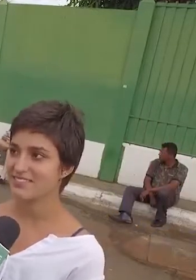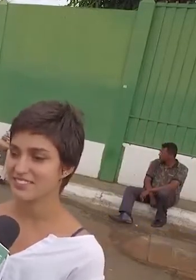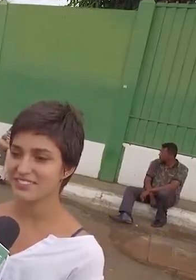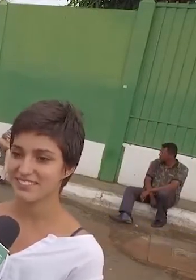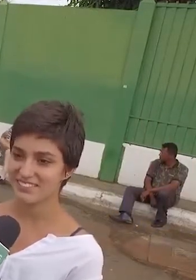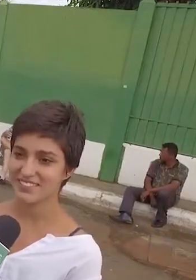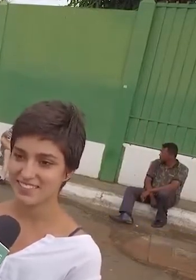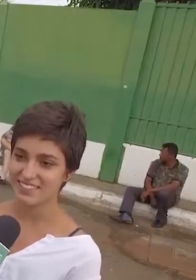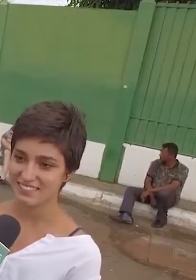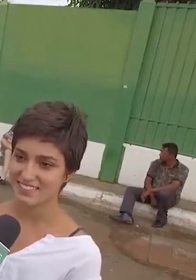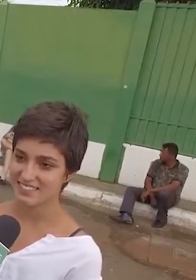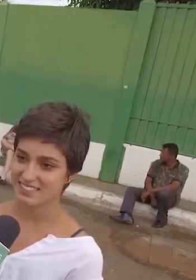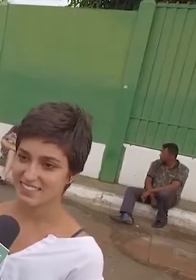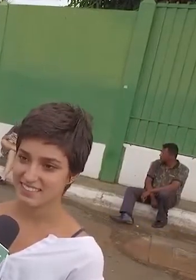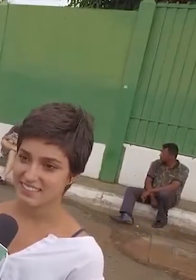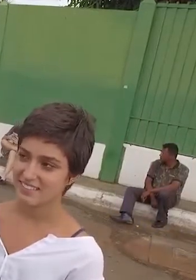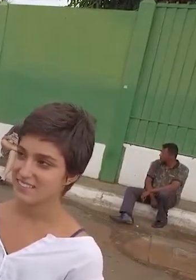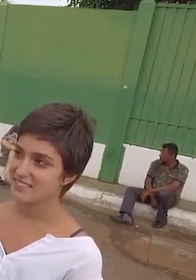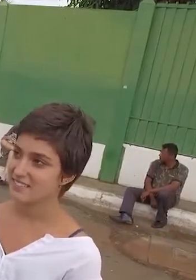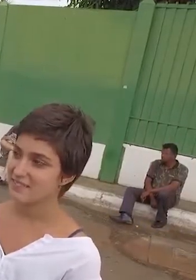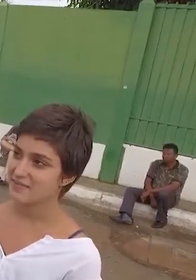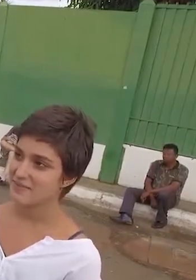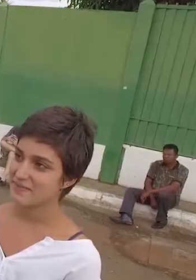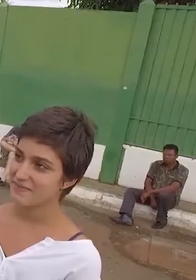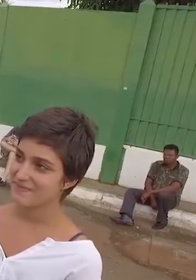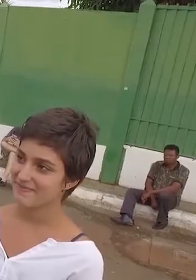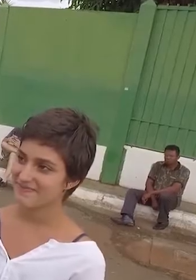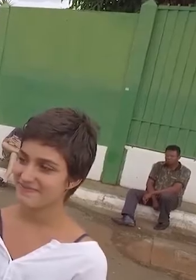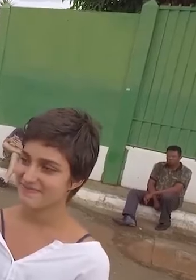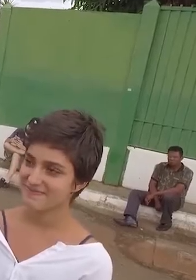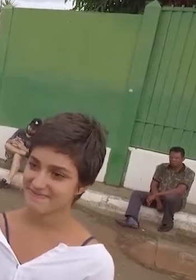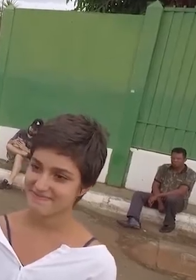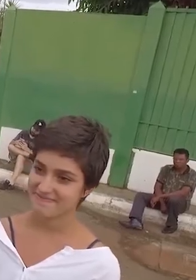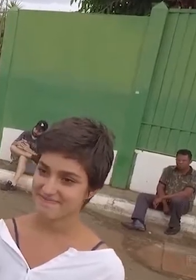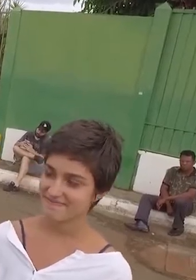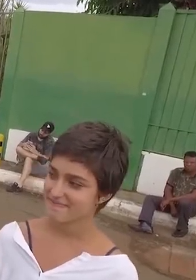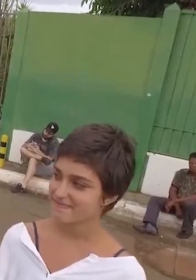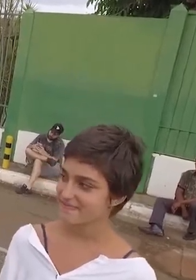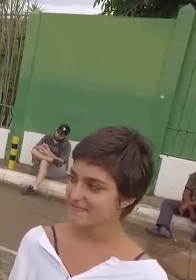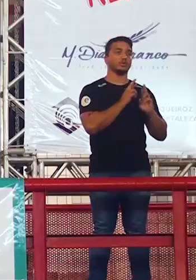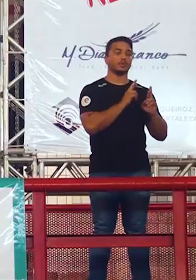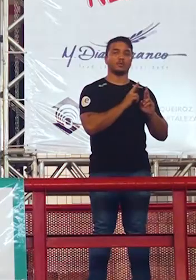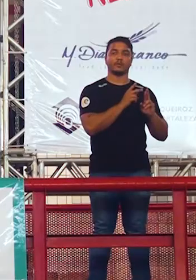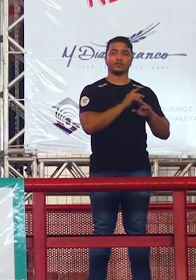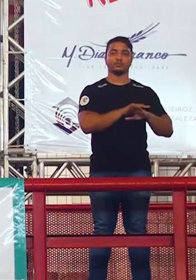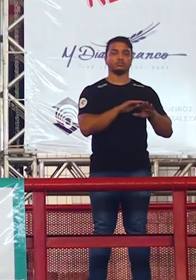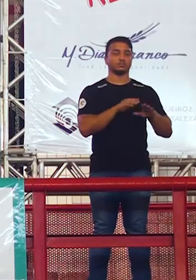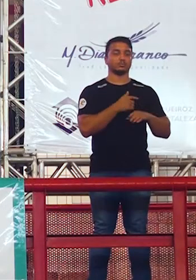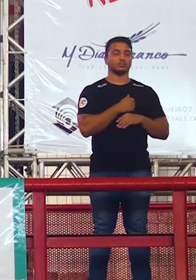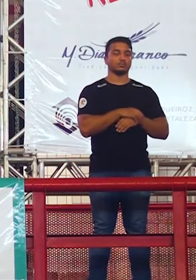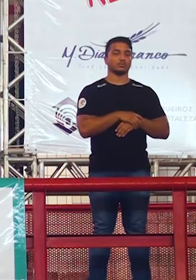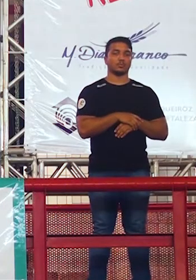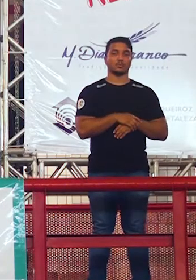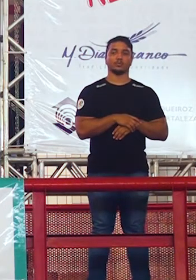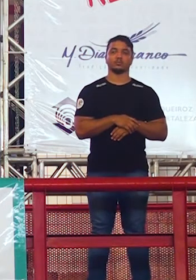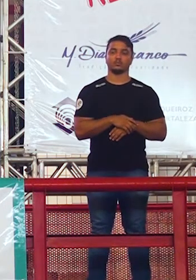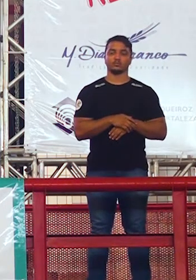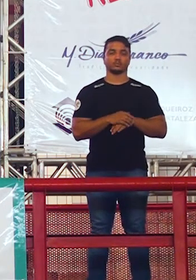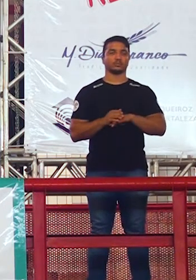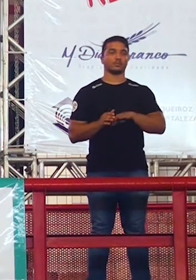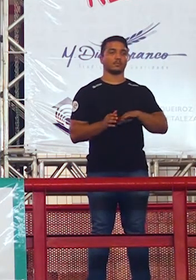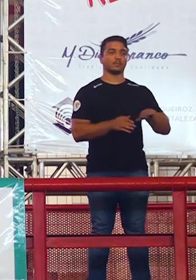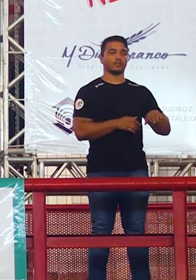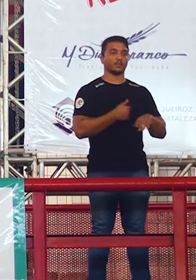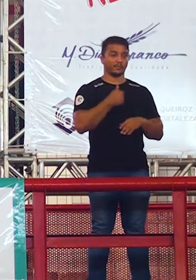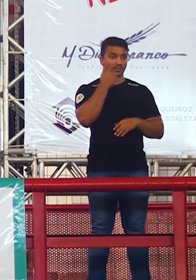vou sim tá ótimo Sofia muito obrigada pela entrevista continue nos acompanhando a gente viu até a